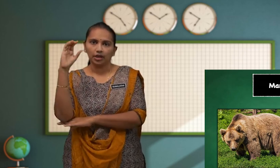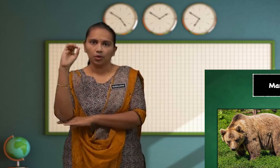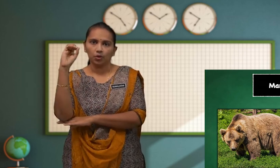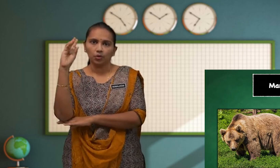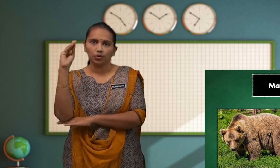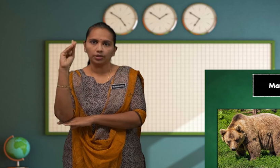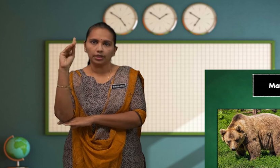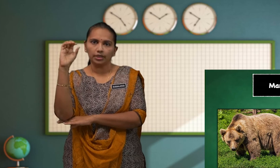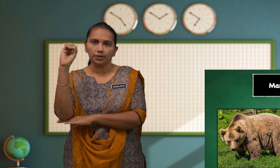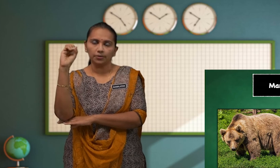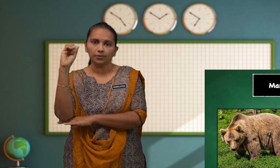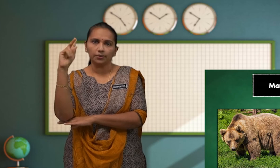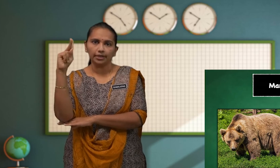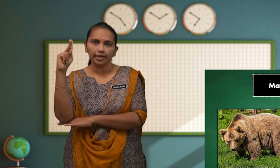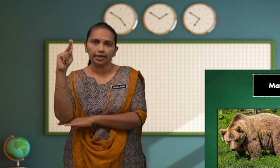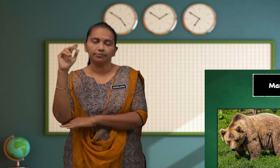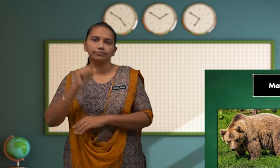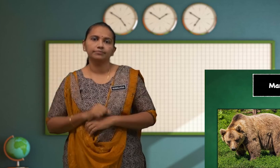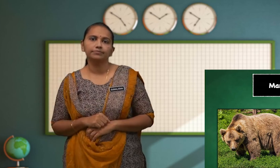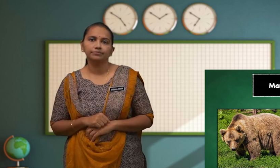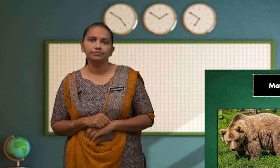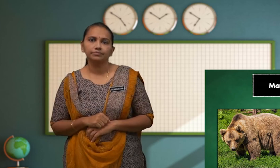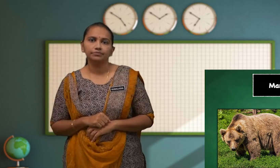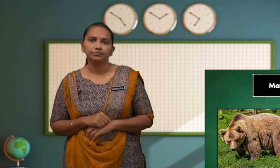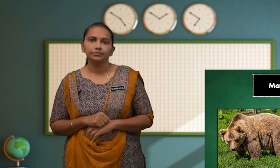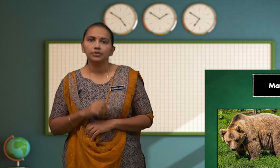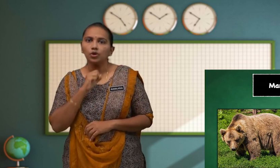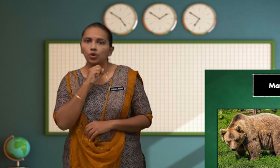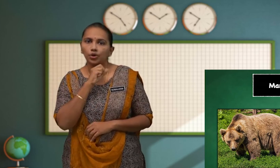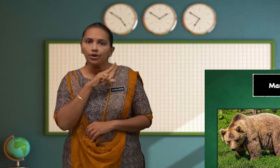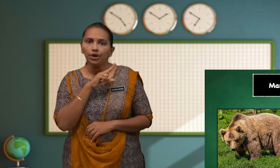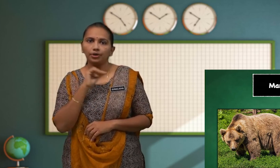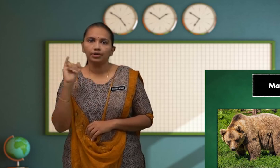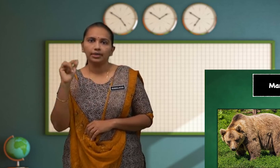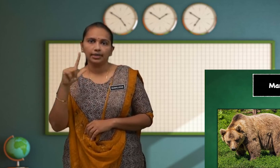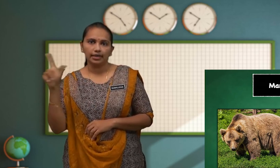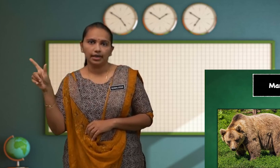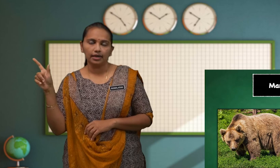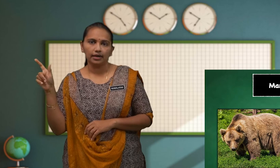O D O K Kodok Ialah